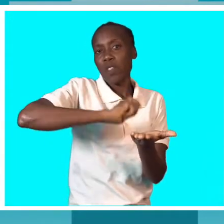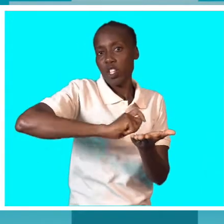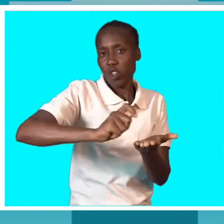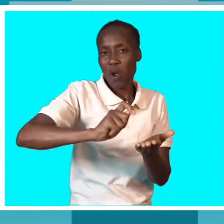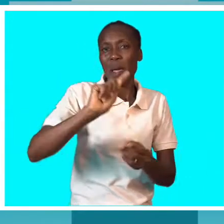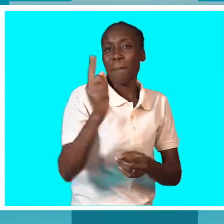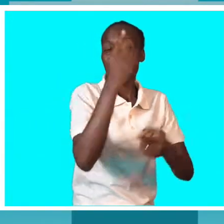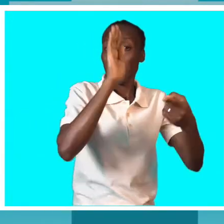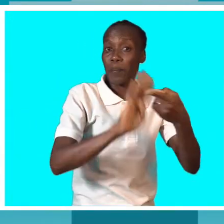barreira.